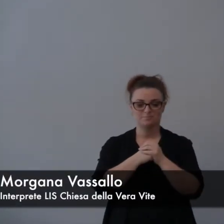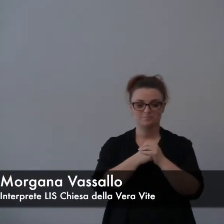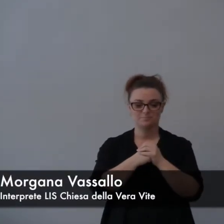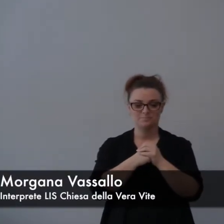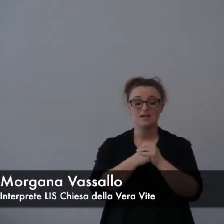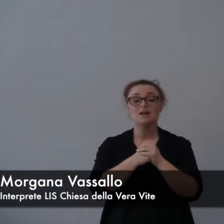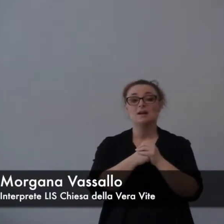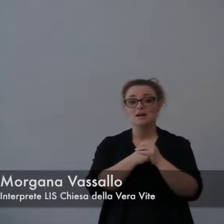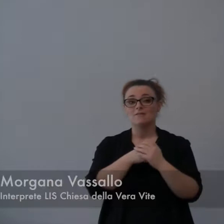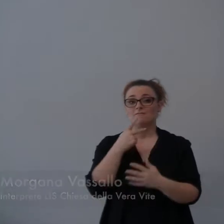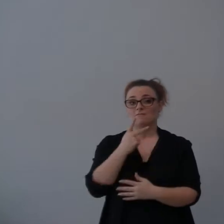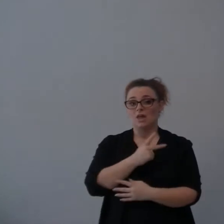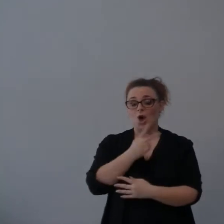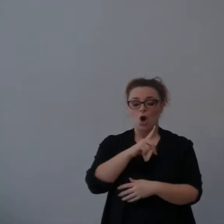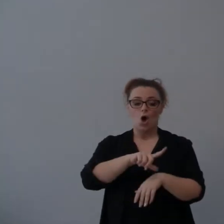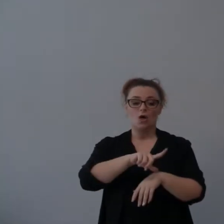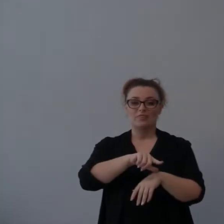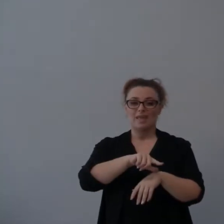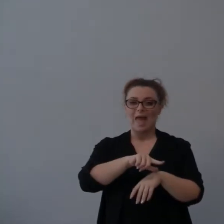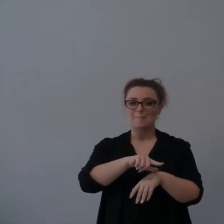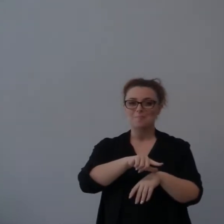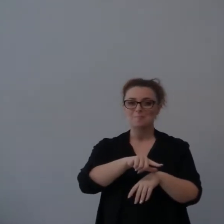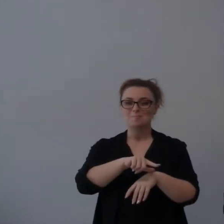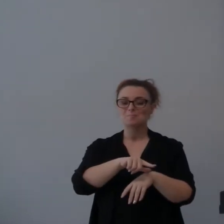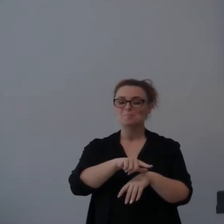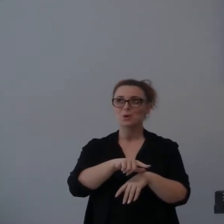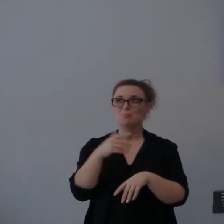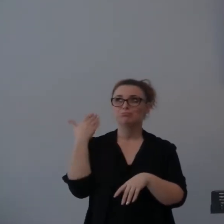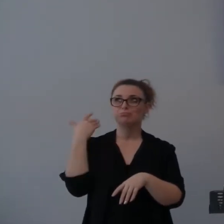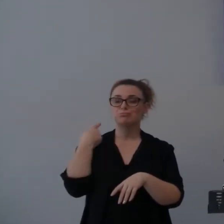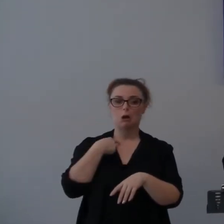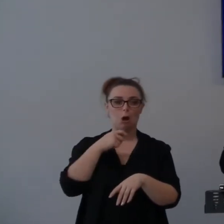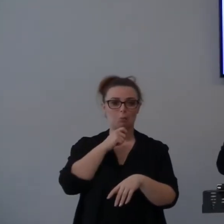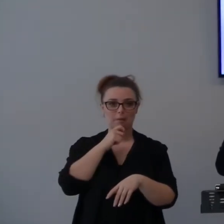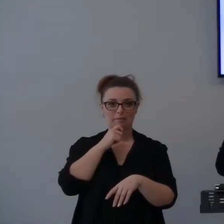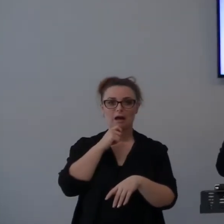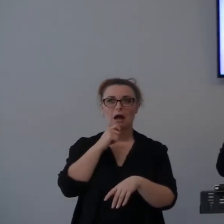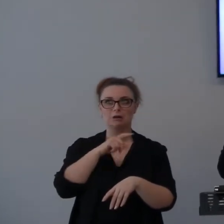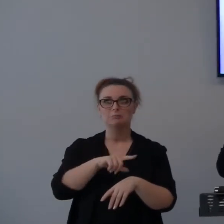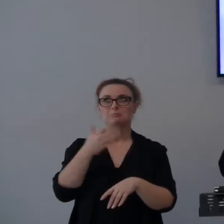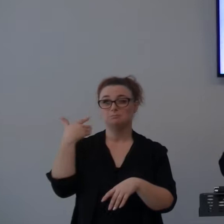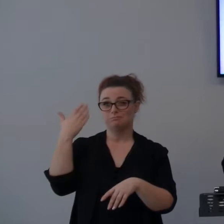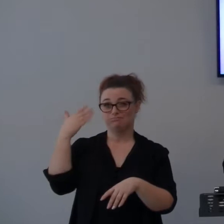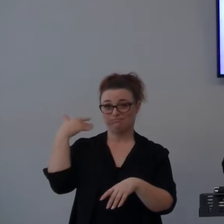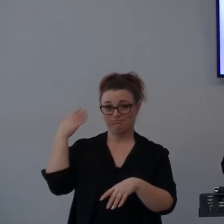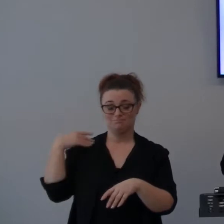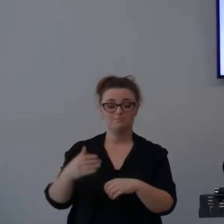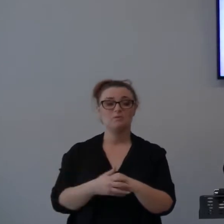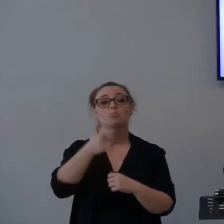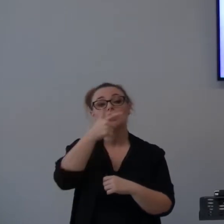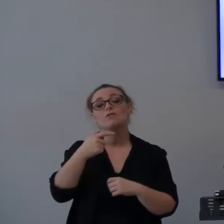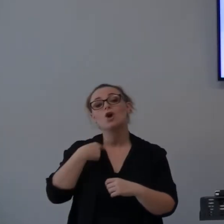non predico, quindi ultimamente perché sono stato concentrato su